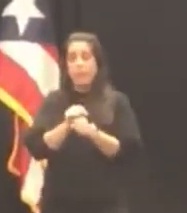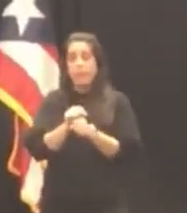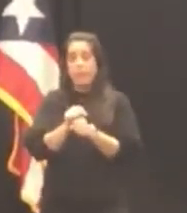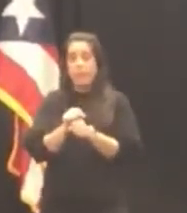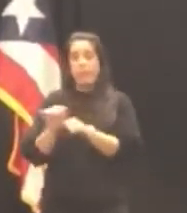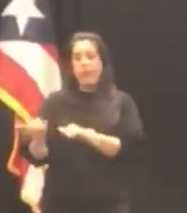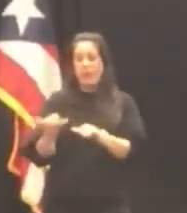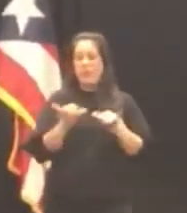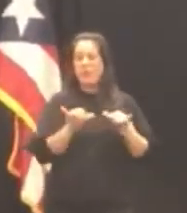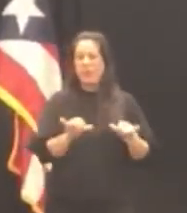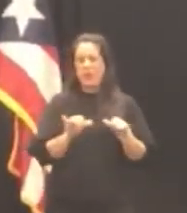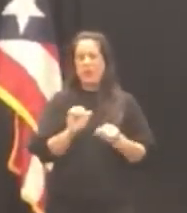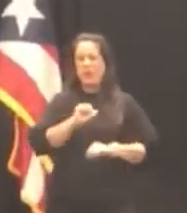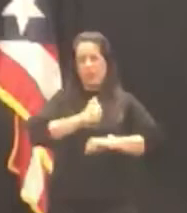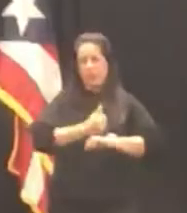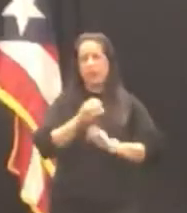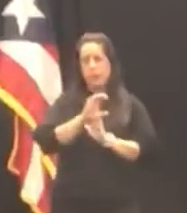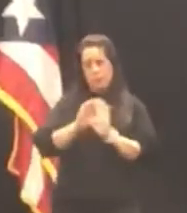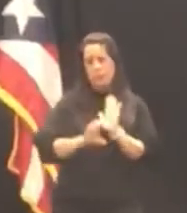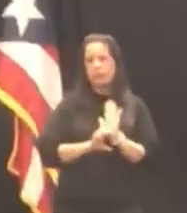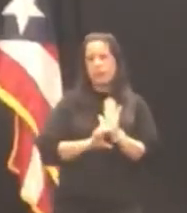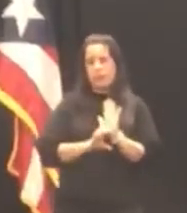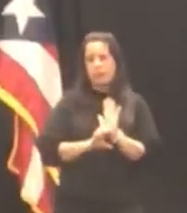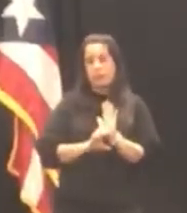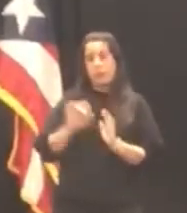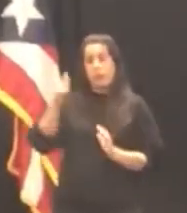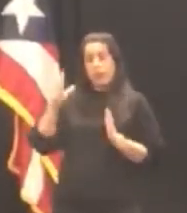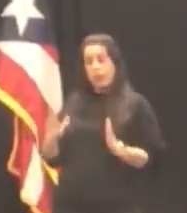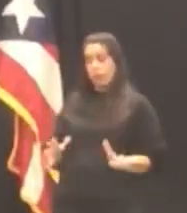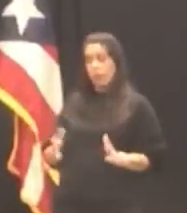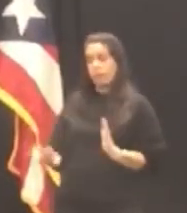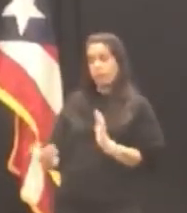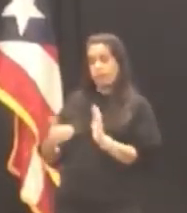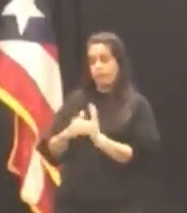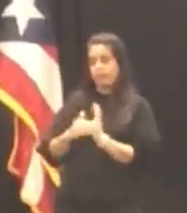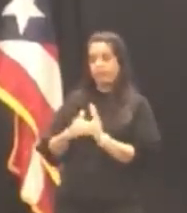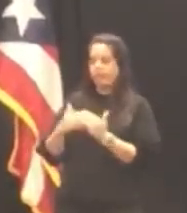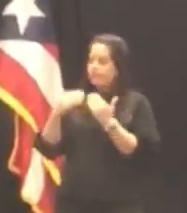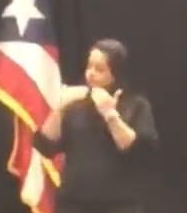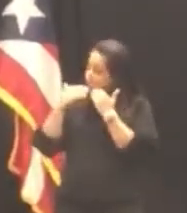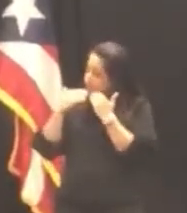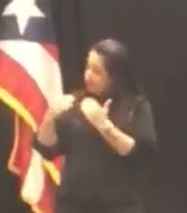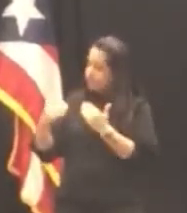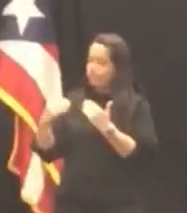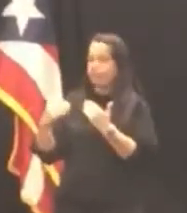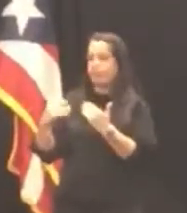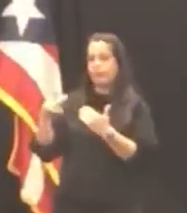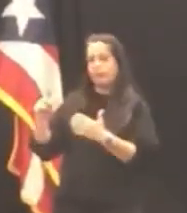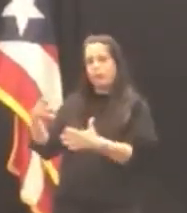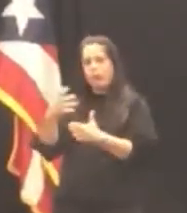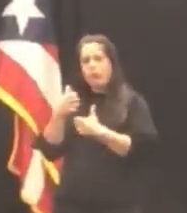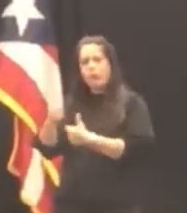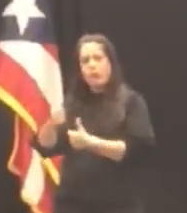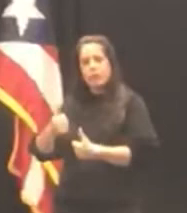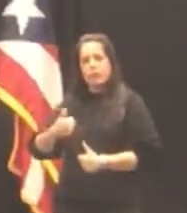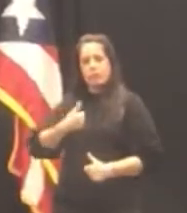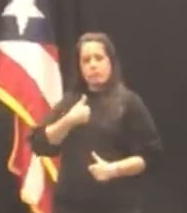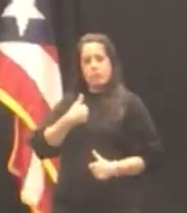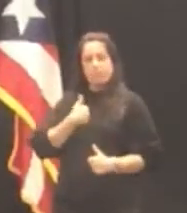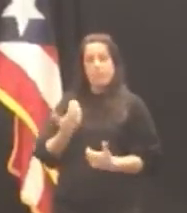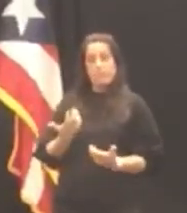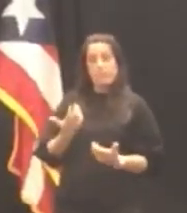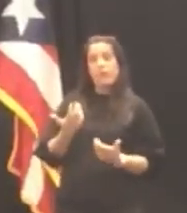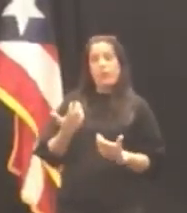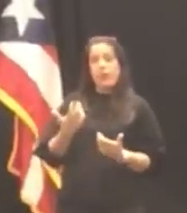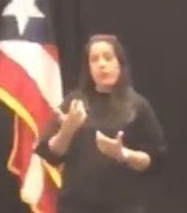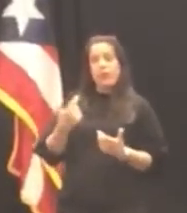reactaron los creadores de nuestra constitución a la gobernadora nuevamente le agradezco su confianza y le aseguro